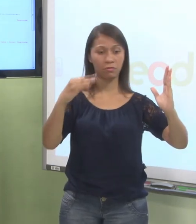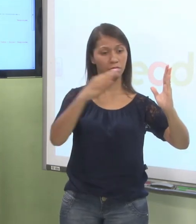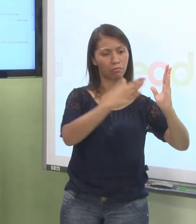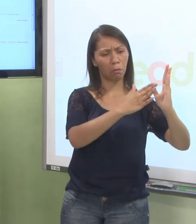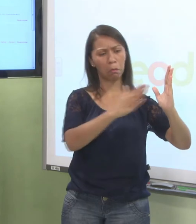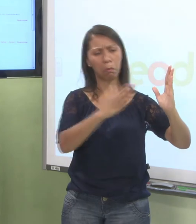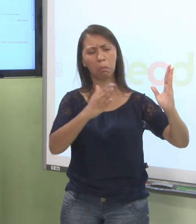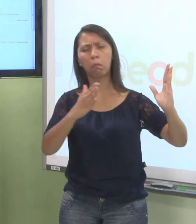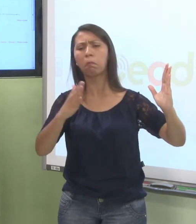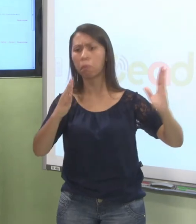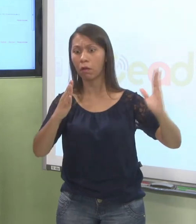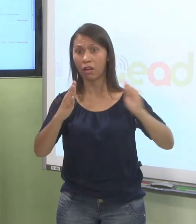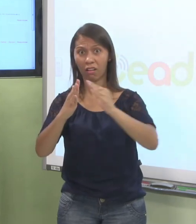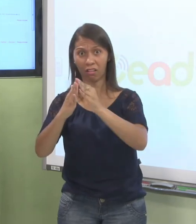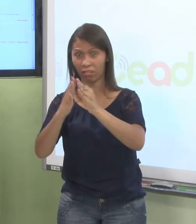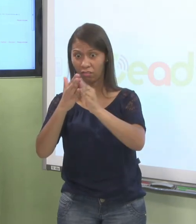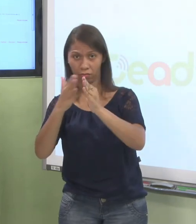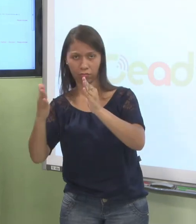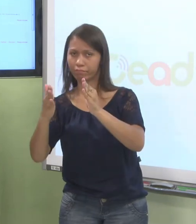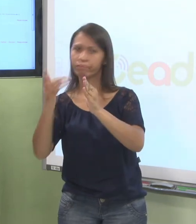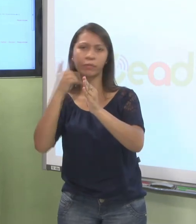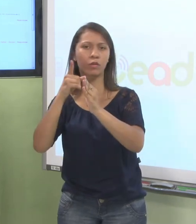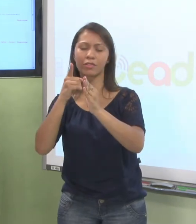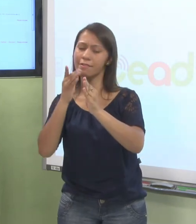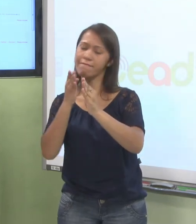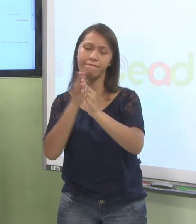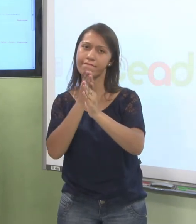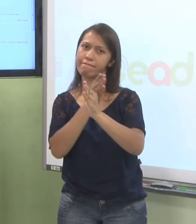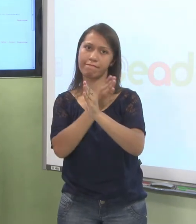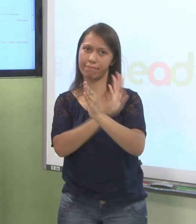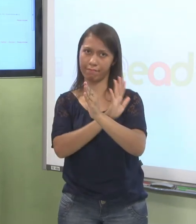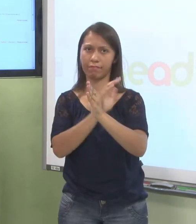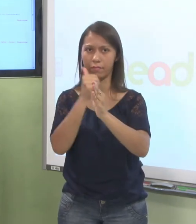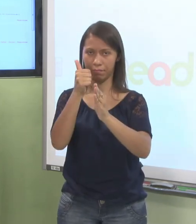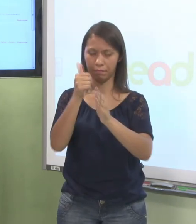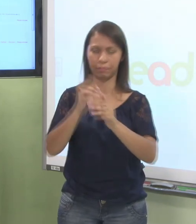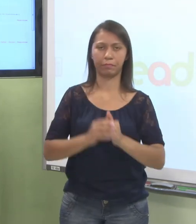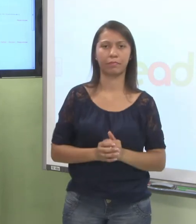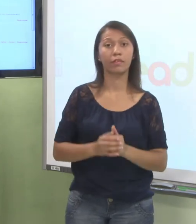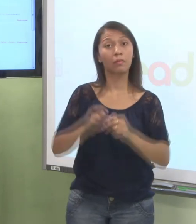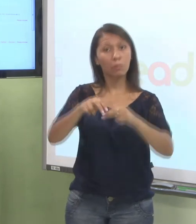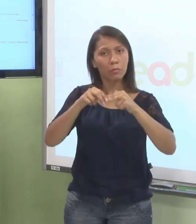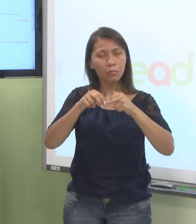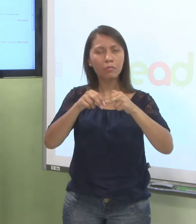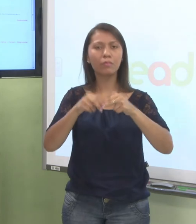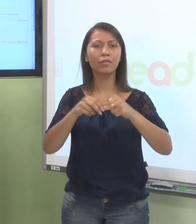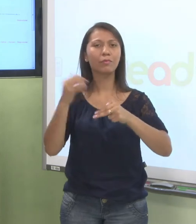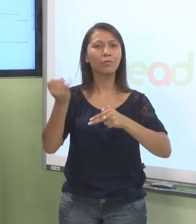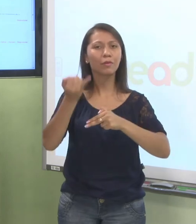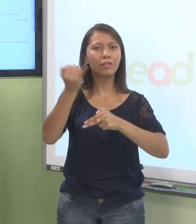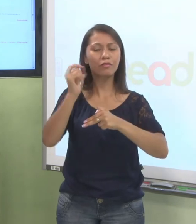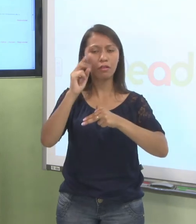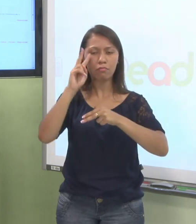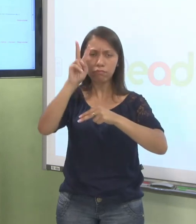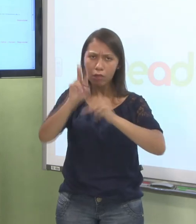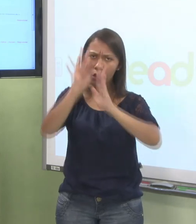Então, cuidado com o texto que vocês vão mandar. Dá uma simple revisada antes e depois manda para não acabar não mandando errado. Beleza?